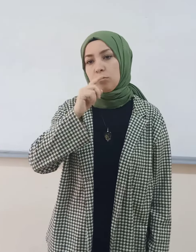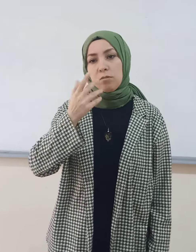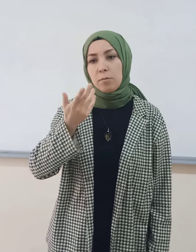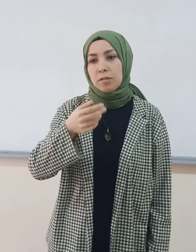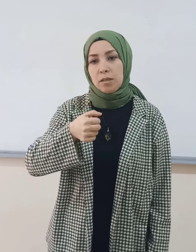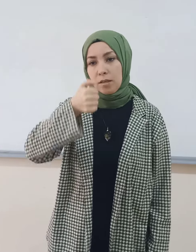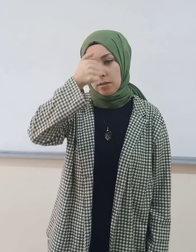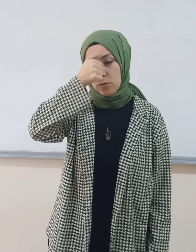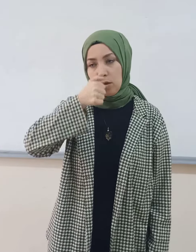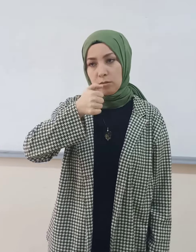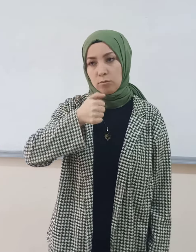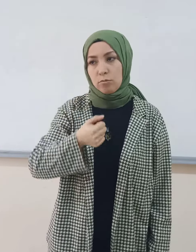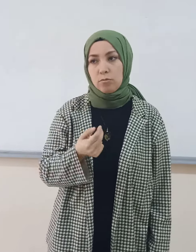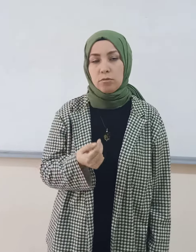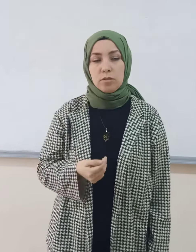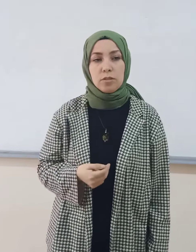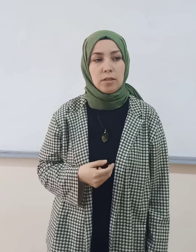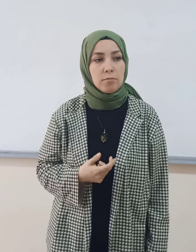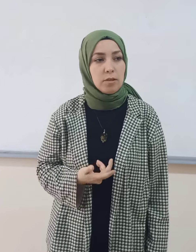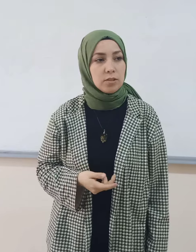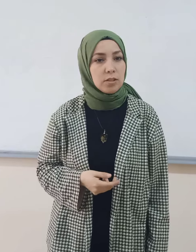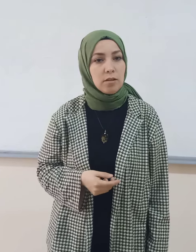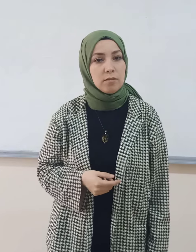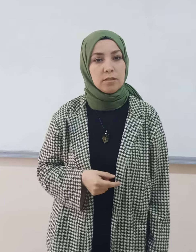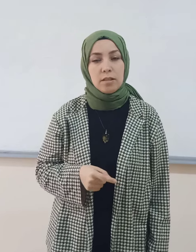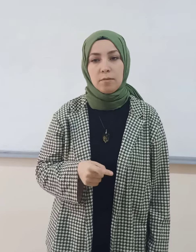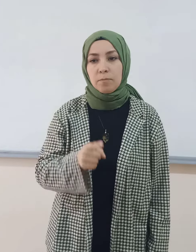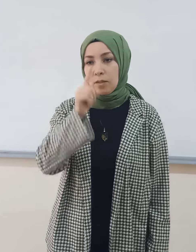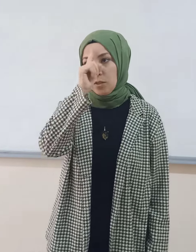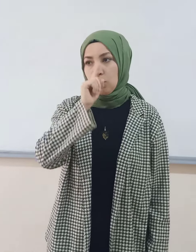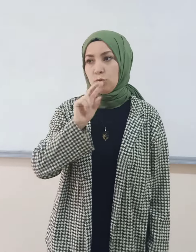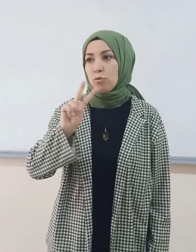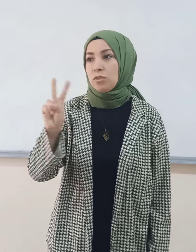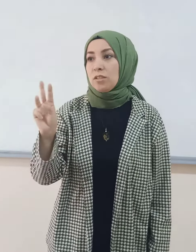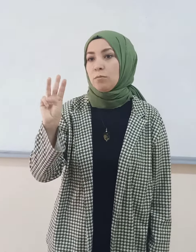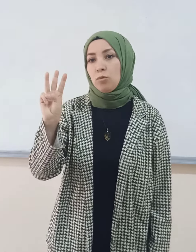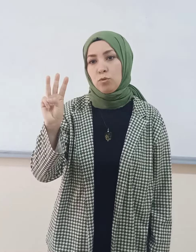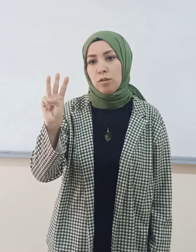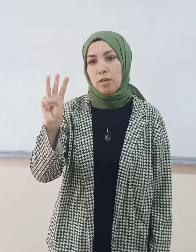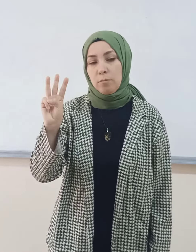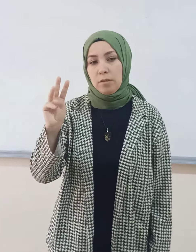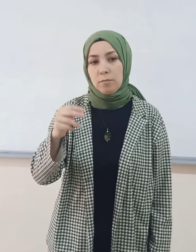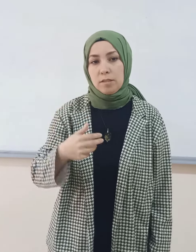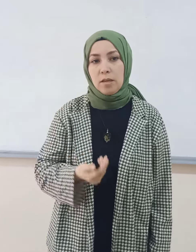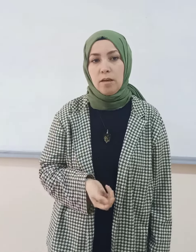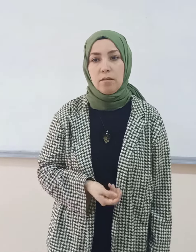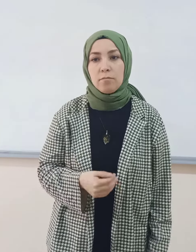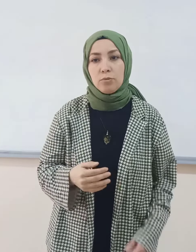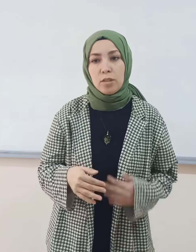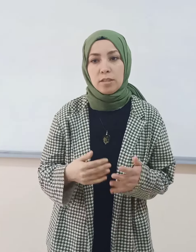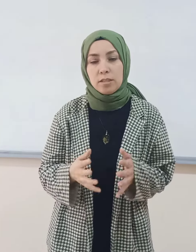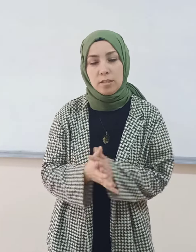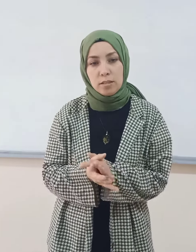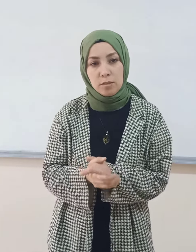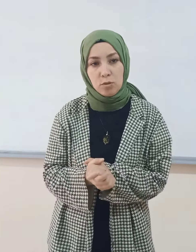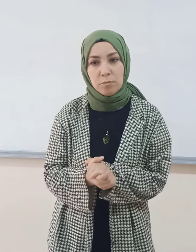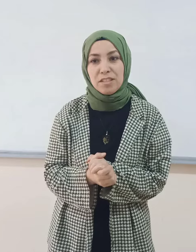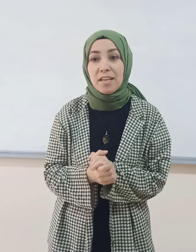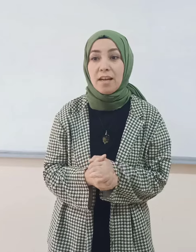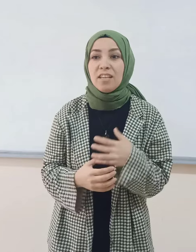demenize gerek yok. 600 işte başka ne diyelim? 123 denilebilir mesela. Bu şekilde sayıları söyleyebiliriz. Eğer